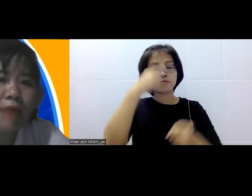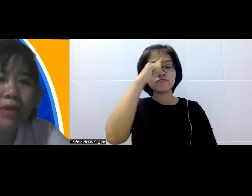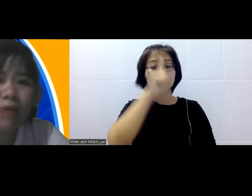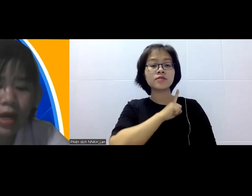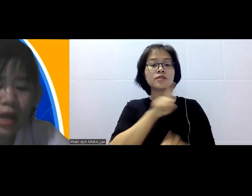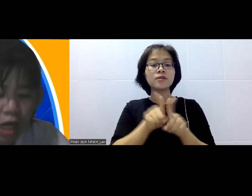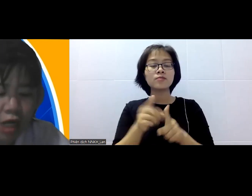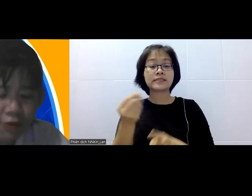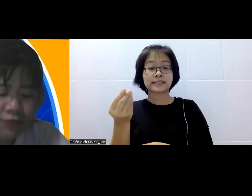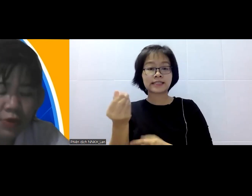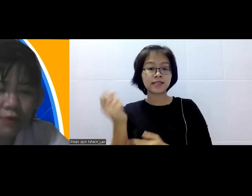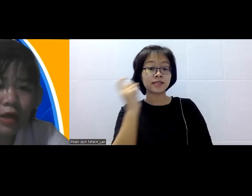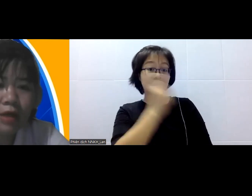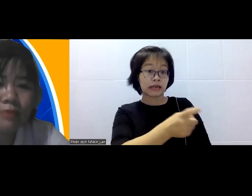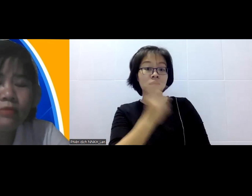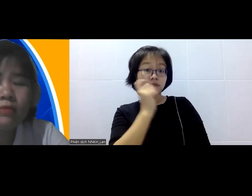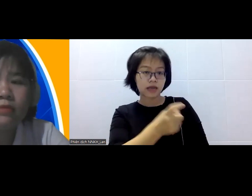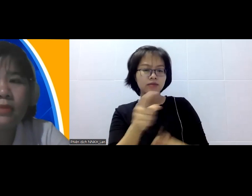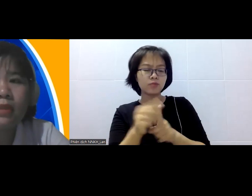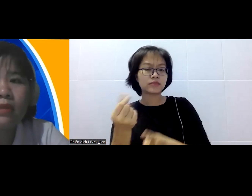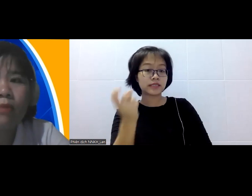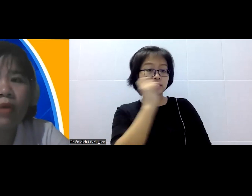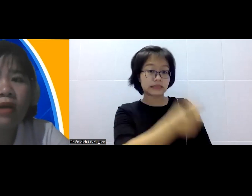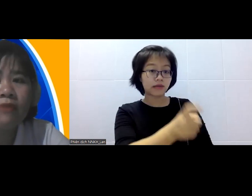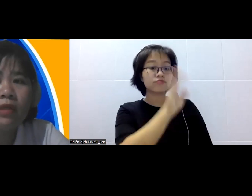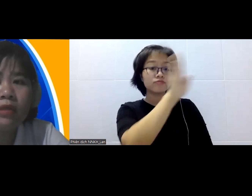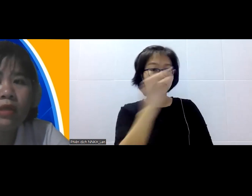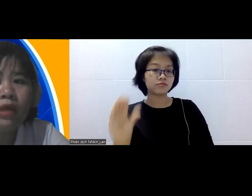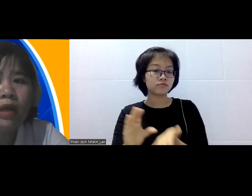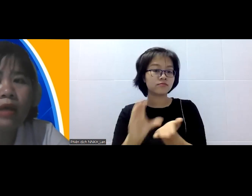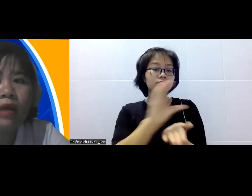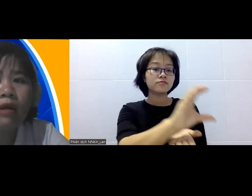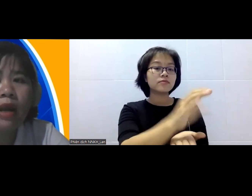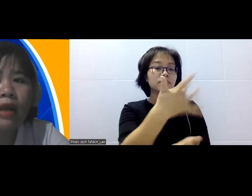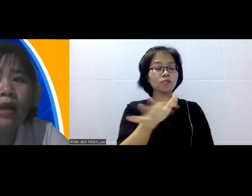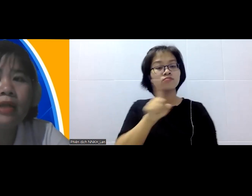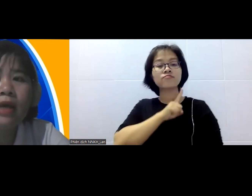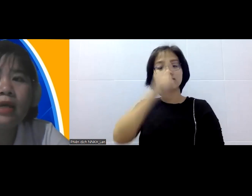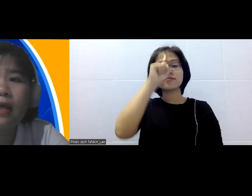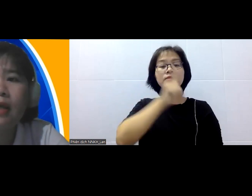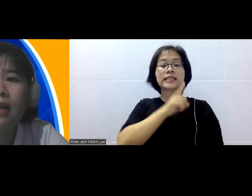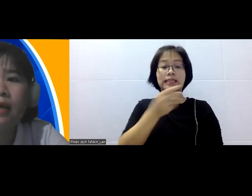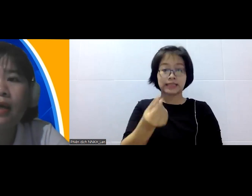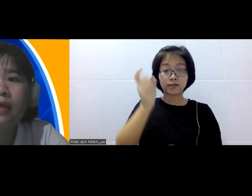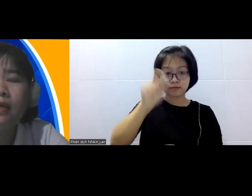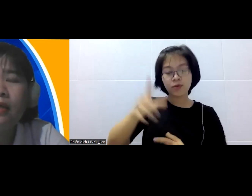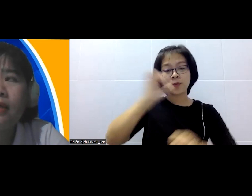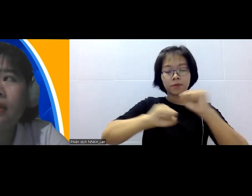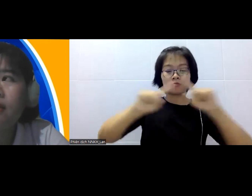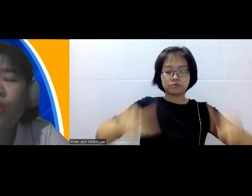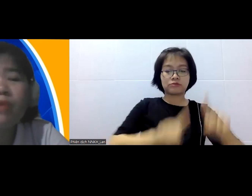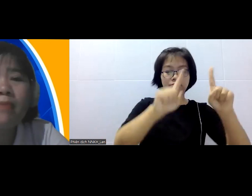nông dân làm theo cái đơn hàng đó và một cái công việc nữa là là cái lợi nay là cái